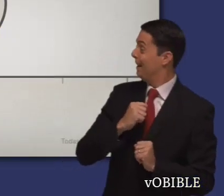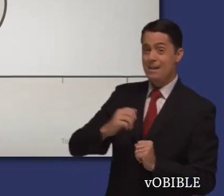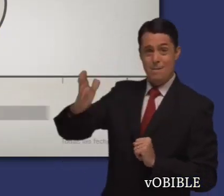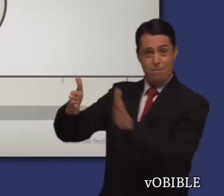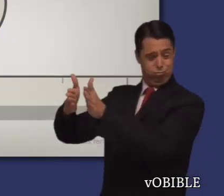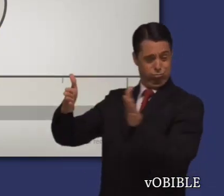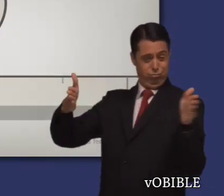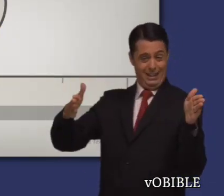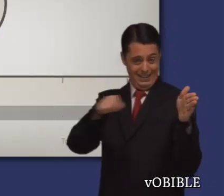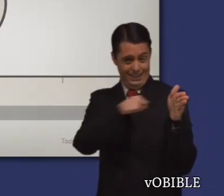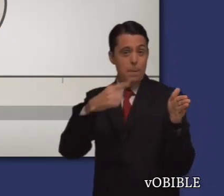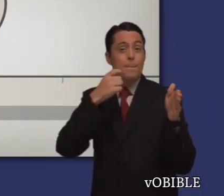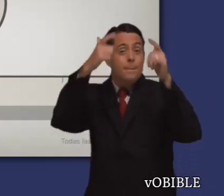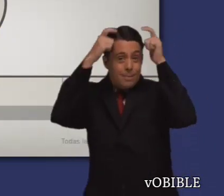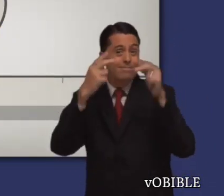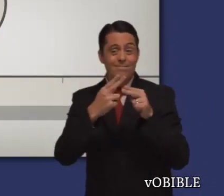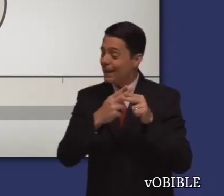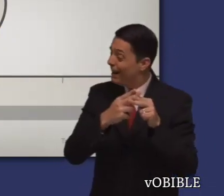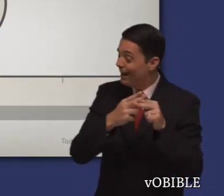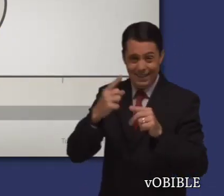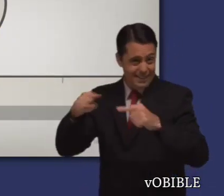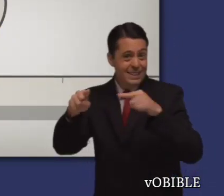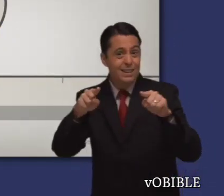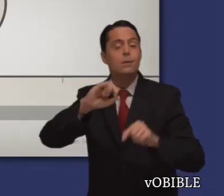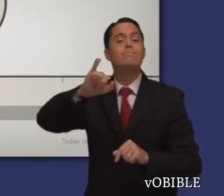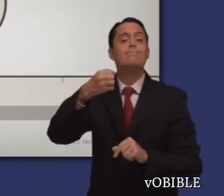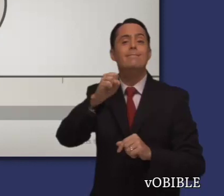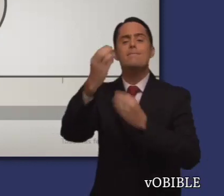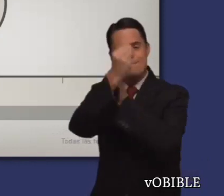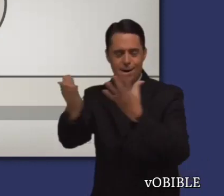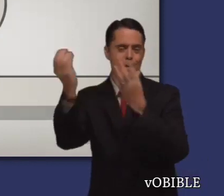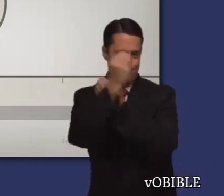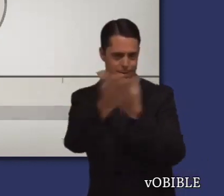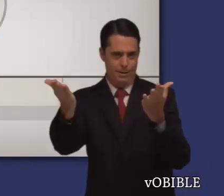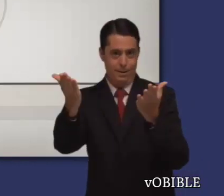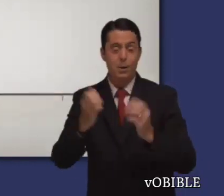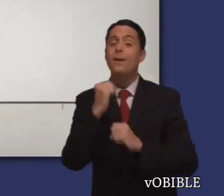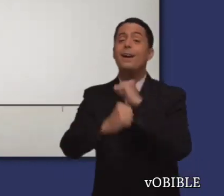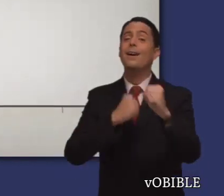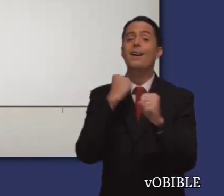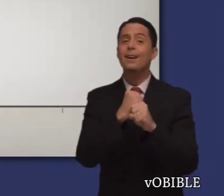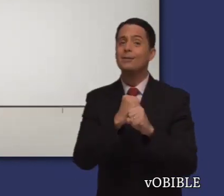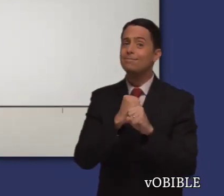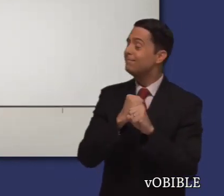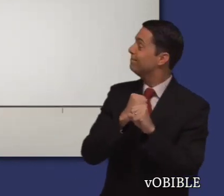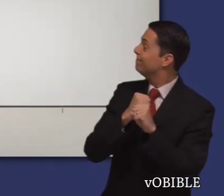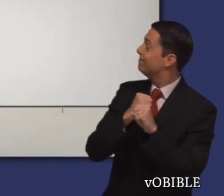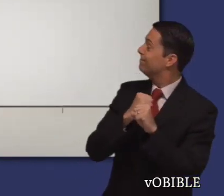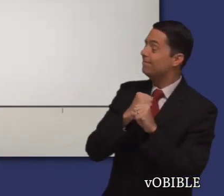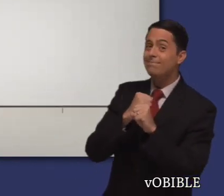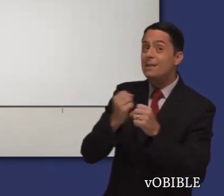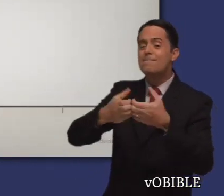Jonás fue profeta durante el reinado de Jeroboán II de Israel. Escribió el libro que lleva su nombre alrededor